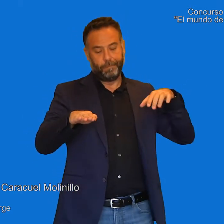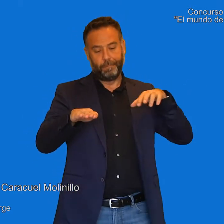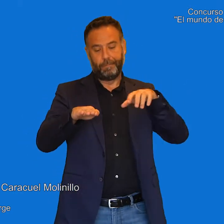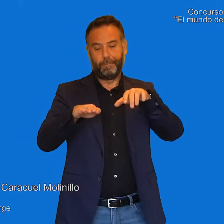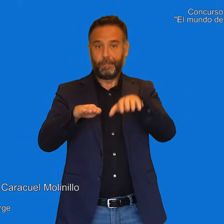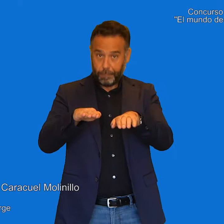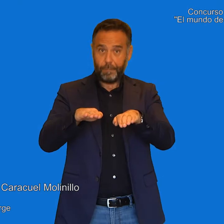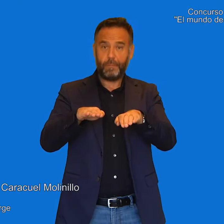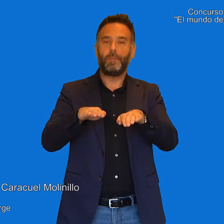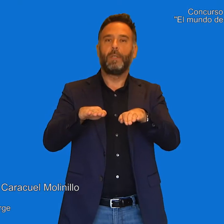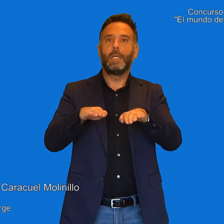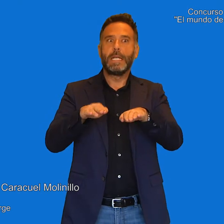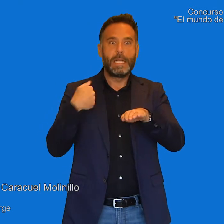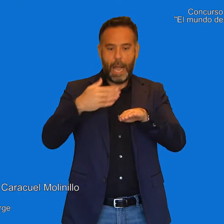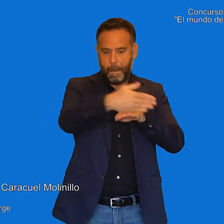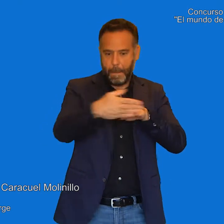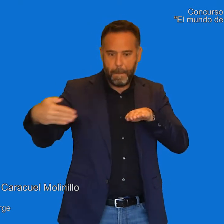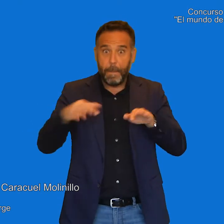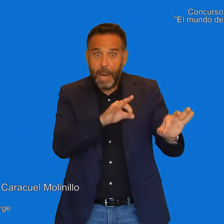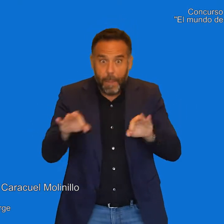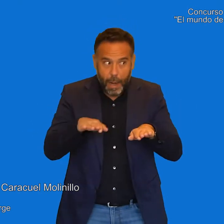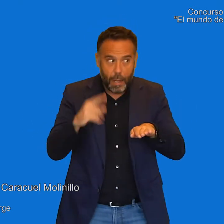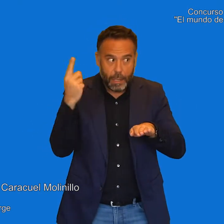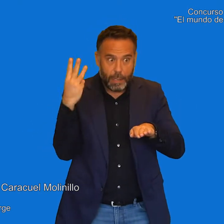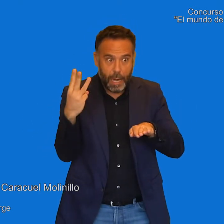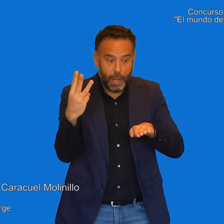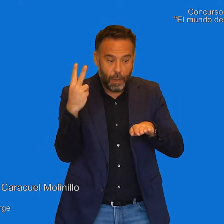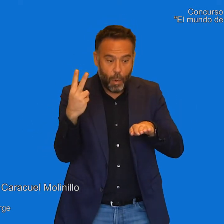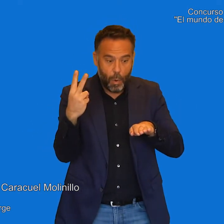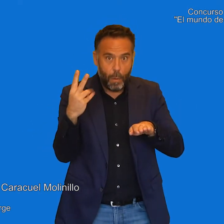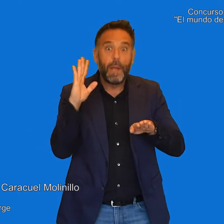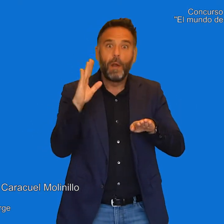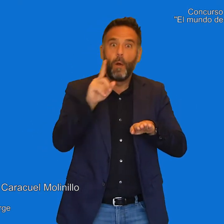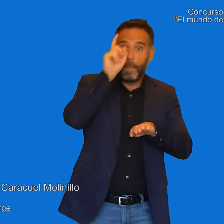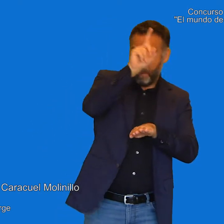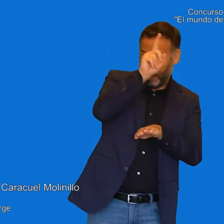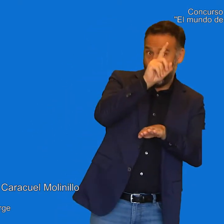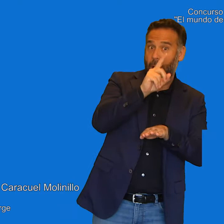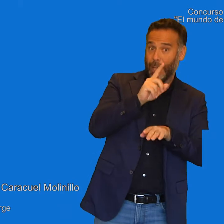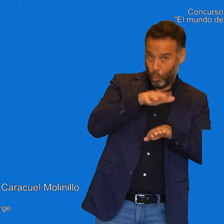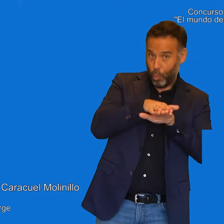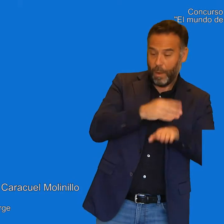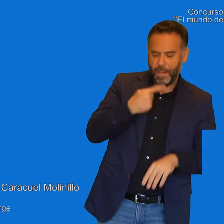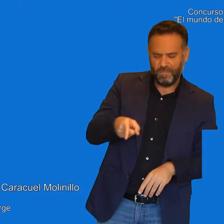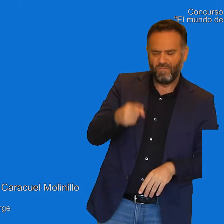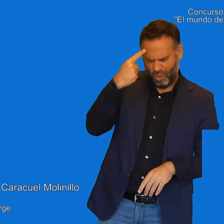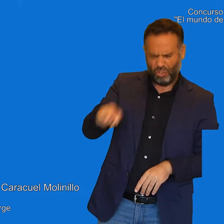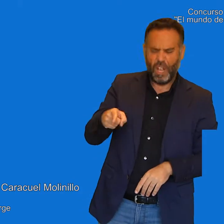Jorge. Y cuando estaban las dos tortugas preparadas, la profesora tortuga le dijo a Jorge, sé que tú